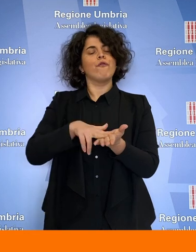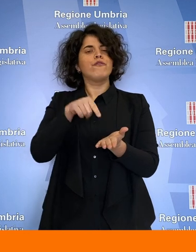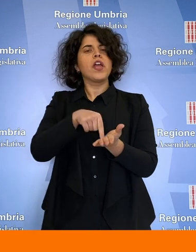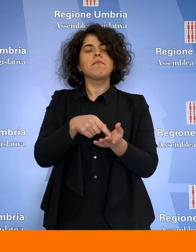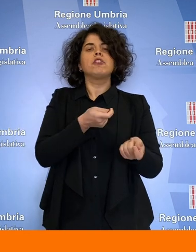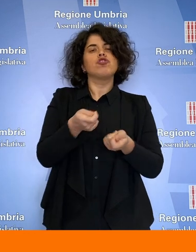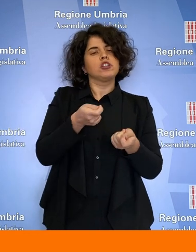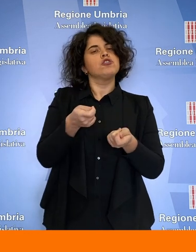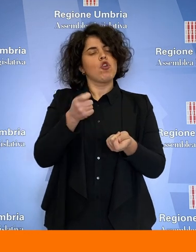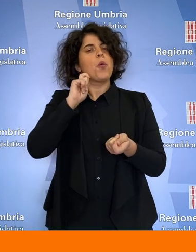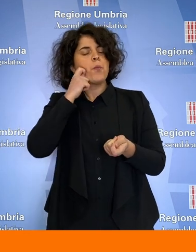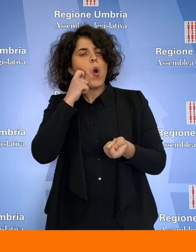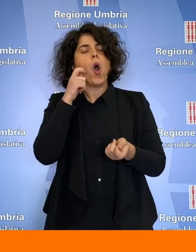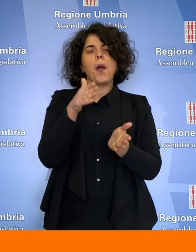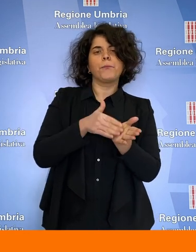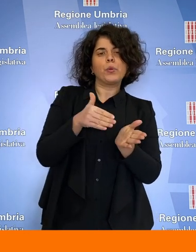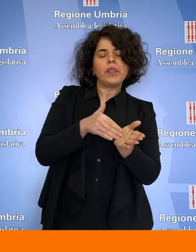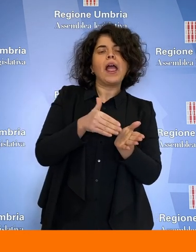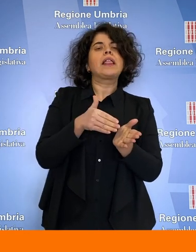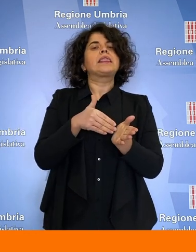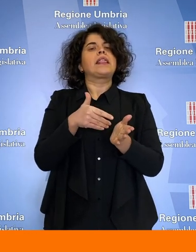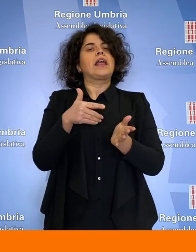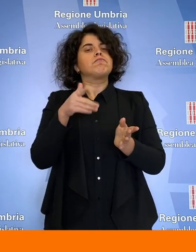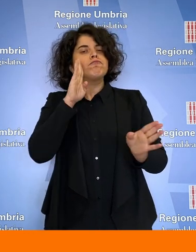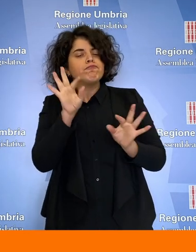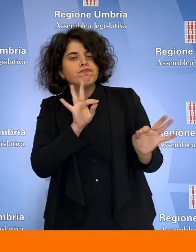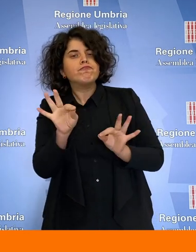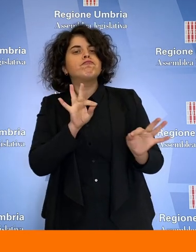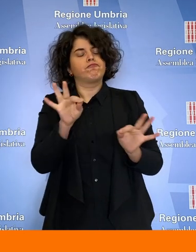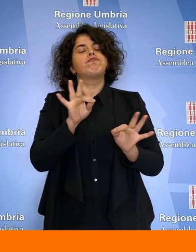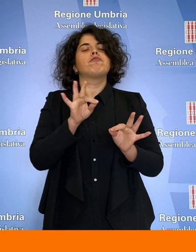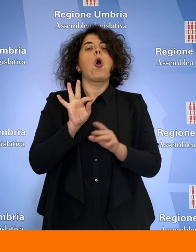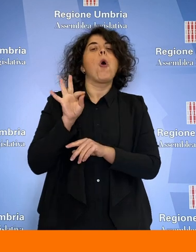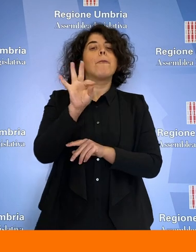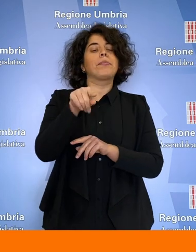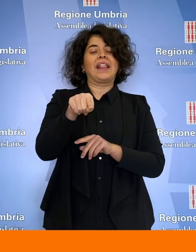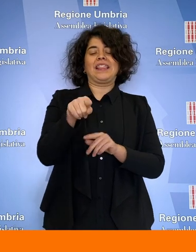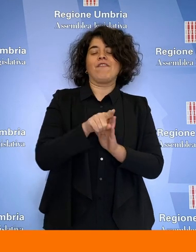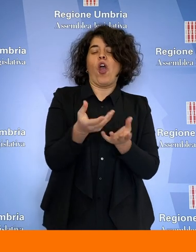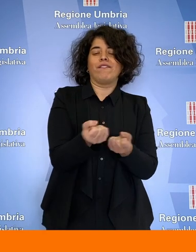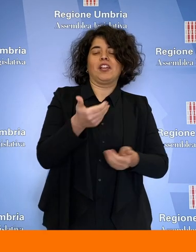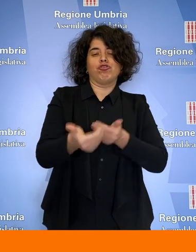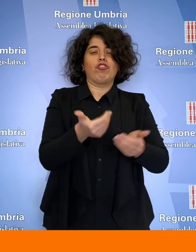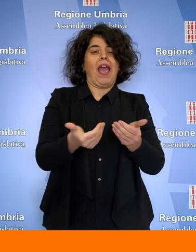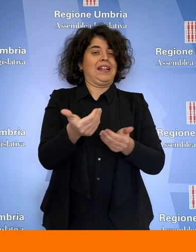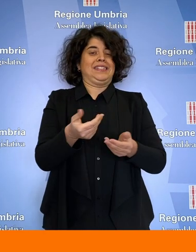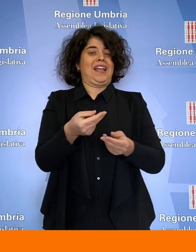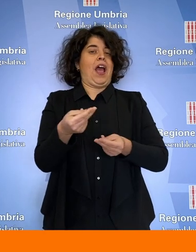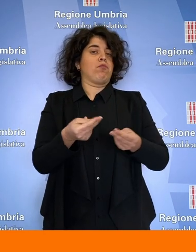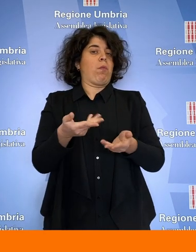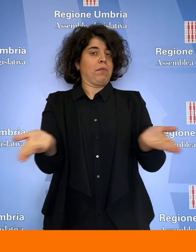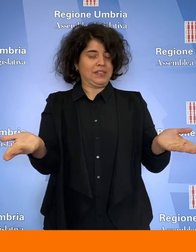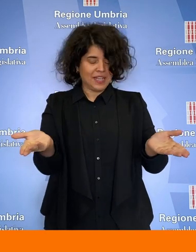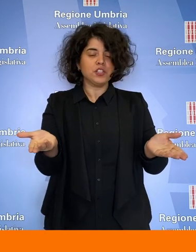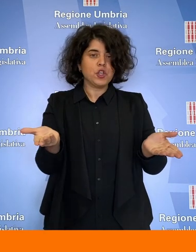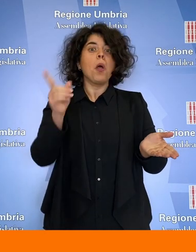sana, veduta e tesa all'efficacia ed efficienza della pubblica amministrazione. E questo anche in una situazione difficile